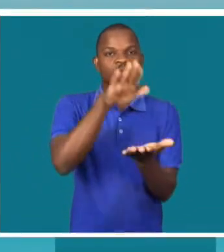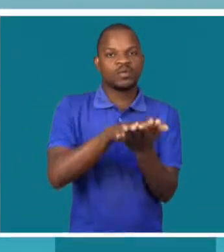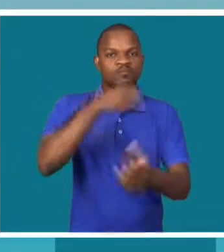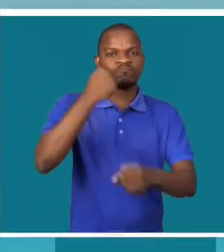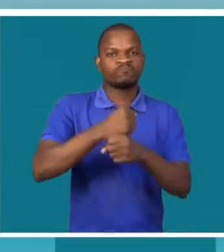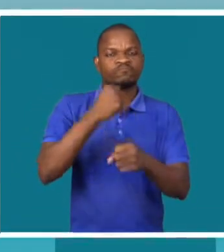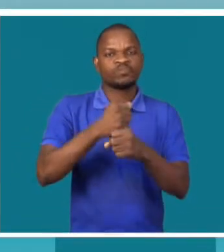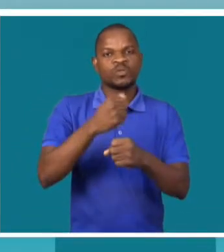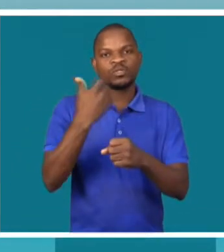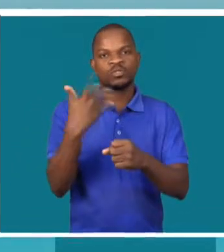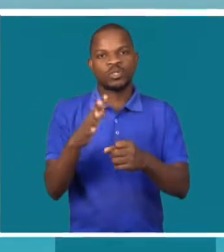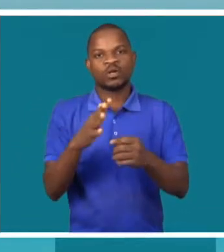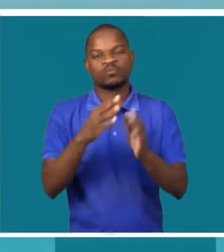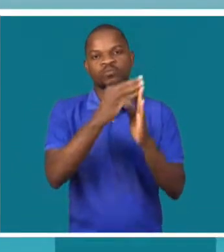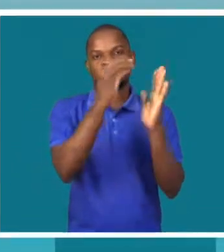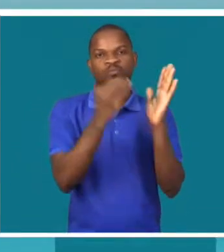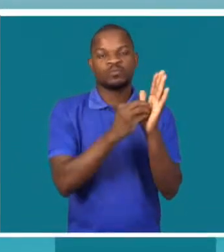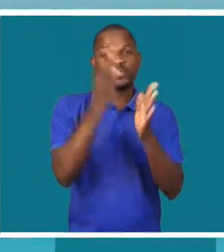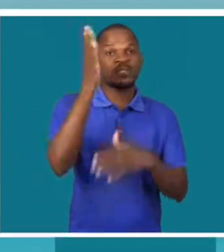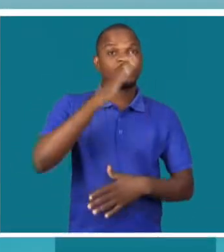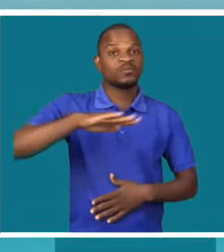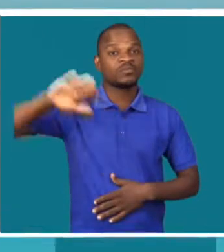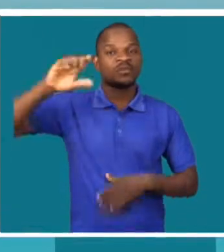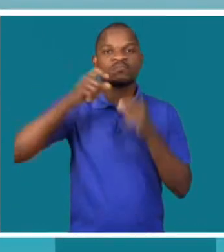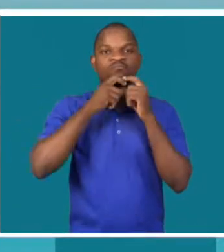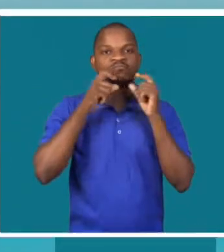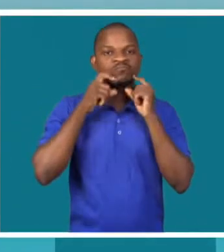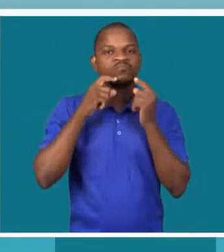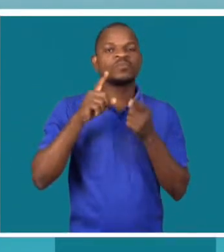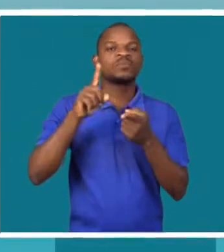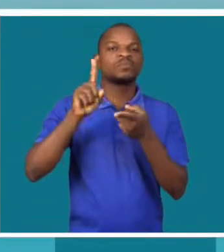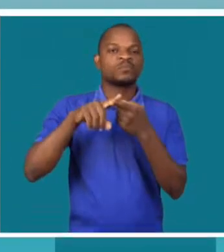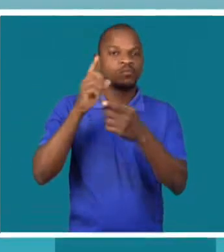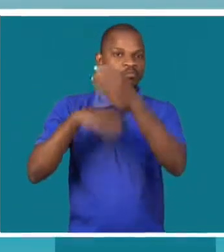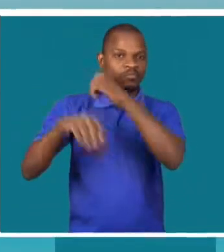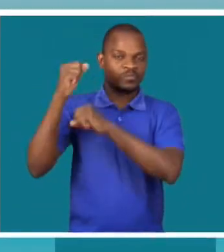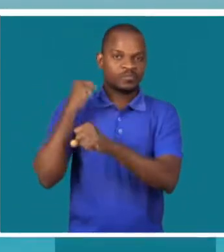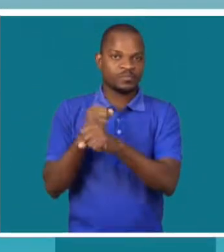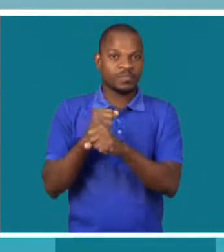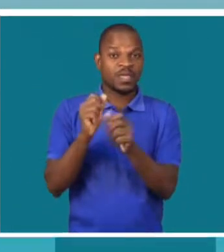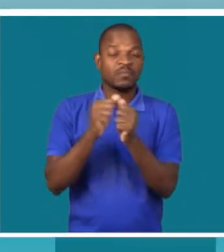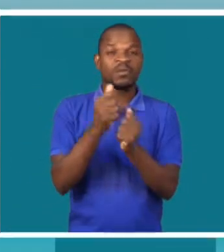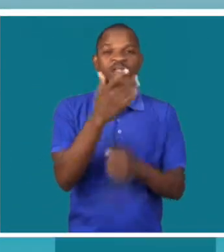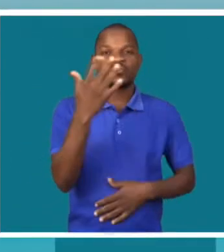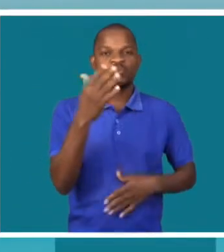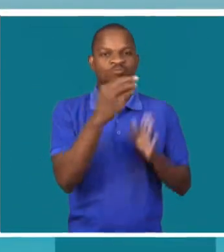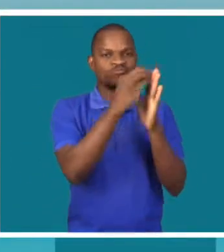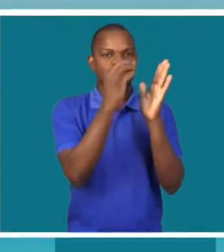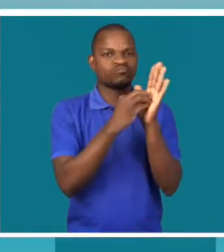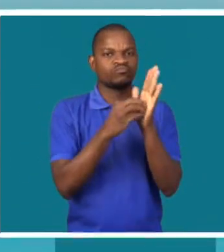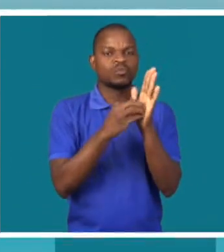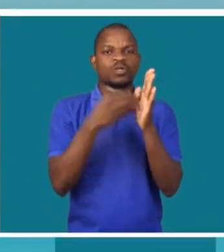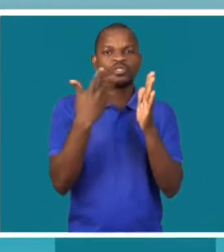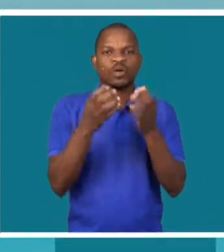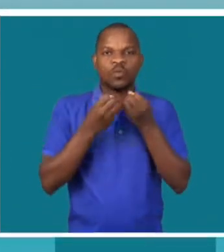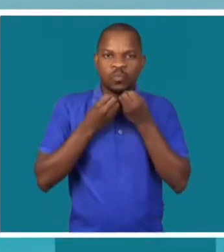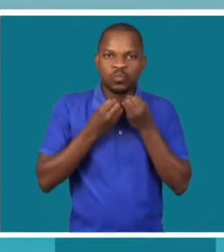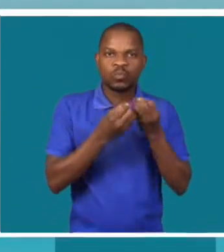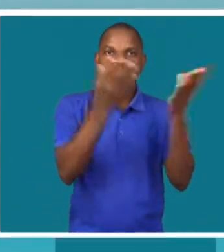registadas em todo o país. No ano passado, estes dados foram avançados em Mapuz pela ministra do